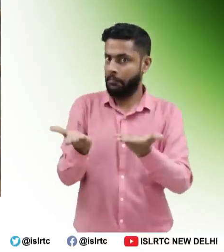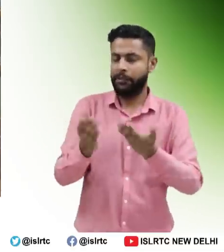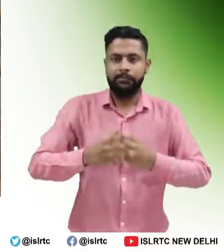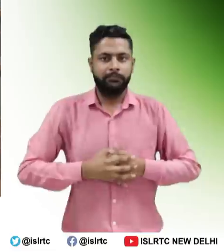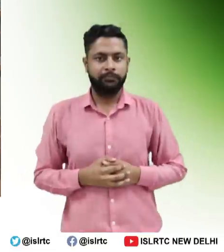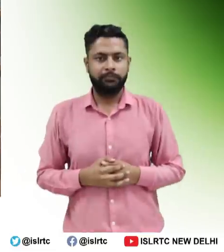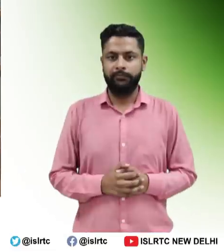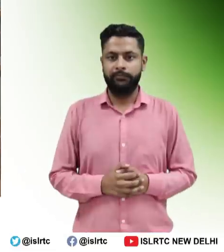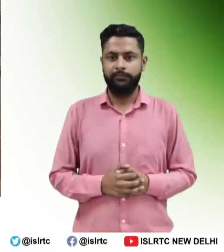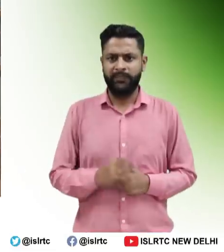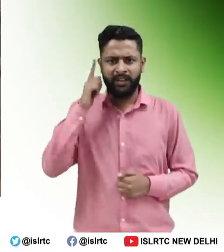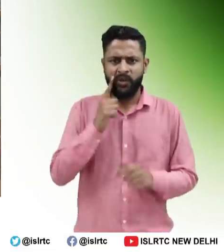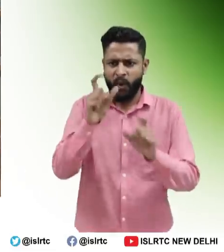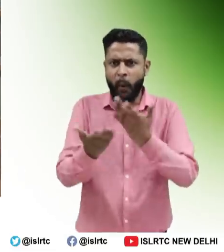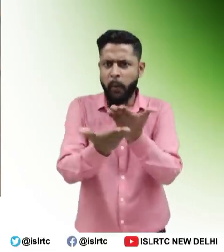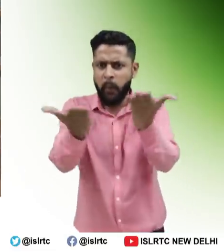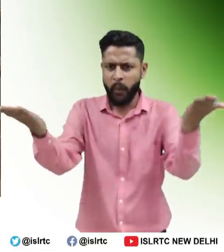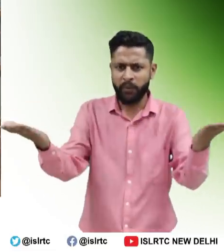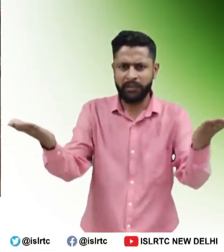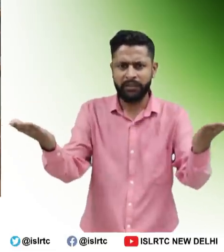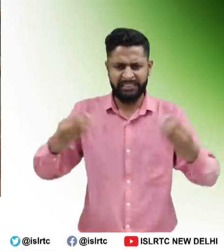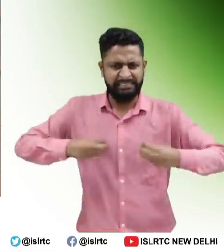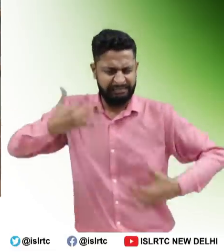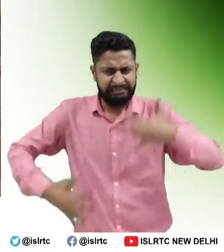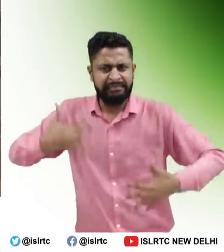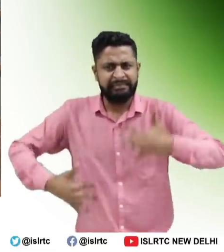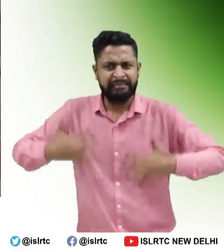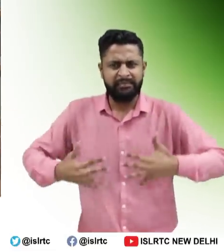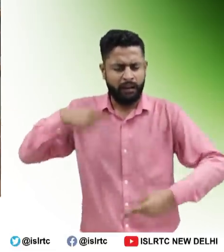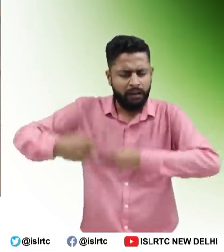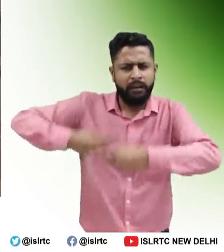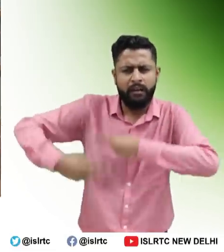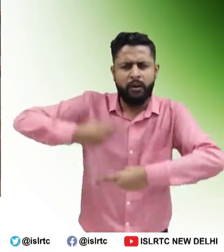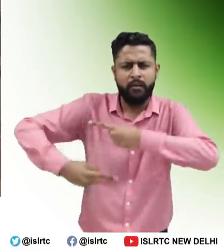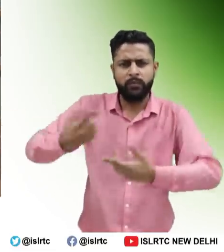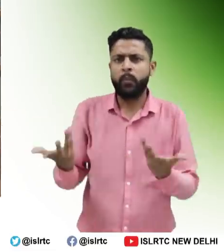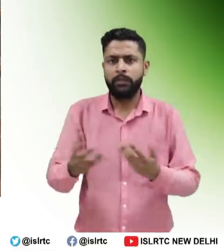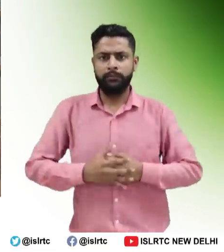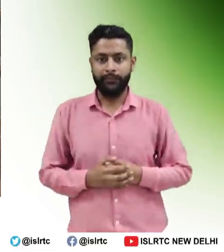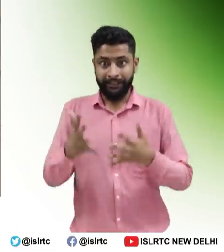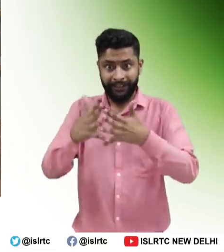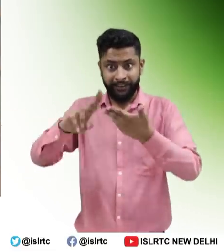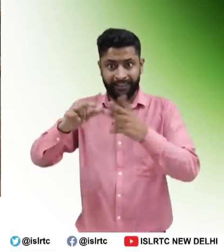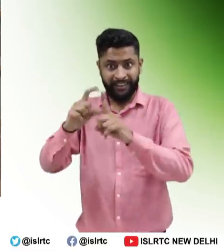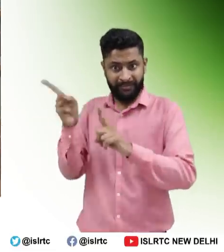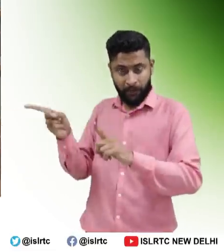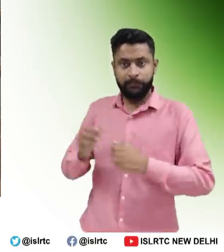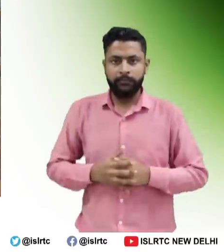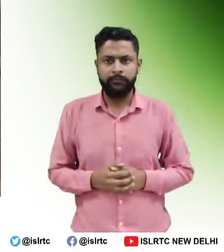बढ़ावा देकर वार्ड फेडरेशन अफ डेव उन लाखों मुको बधिर के जीवन में सुधार कर रहा